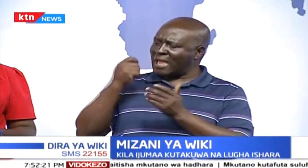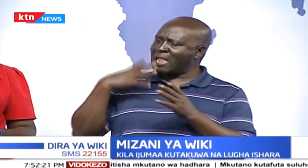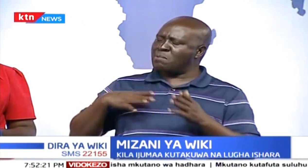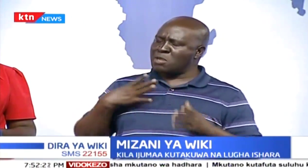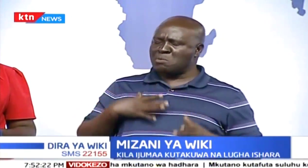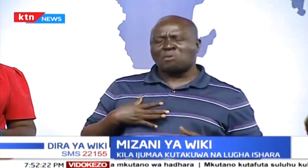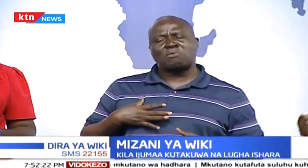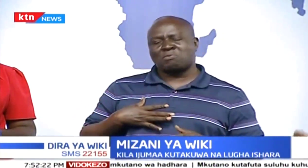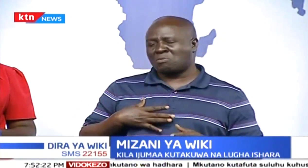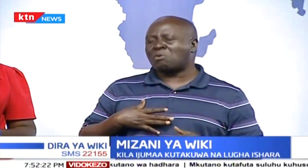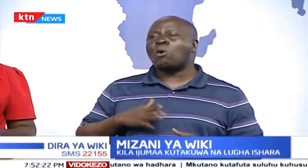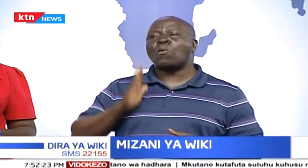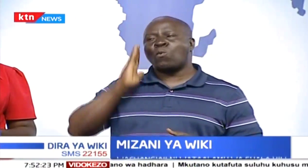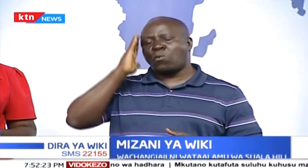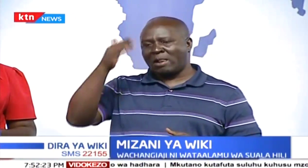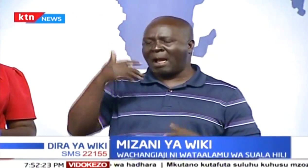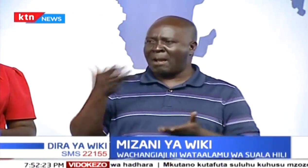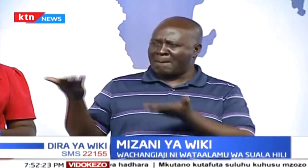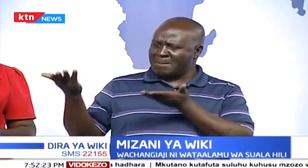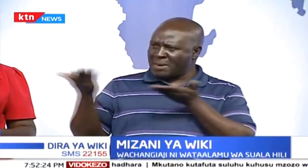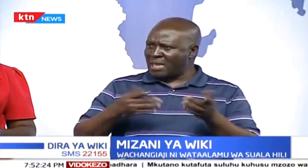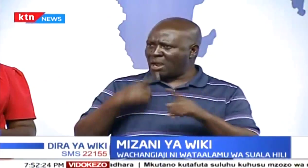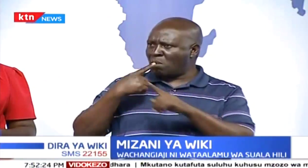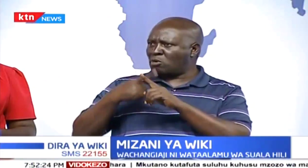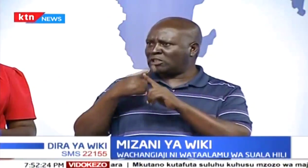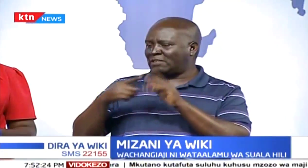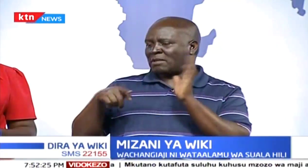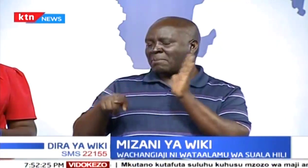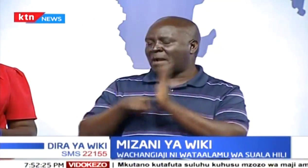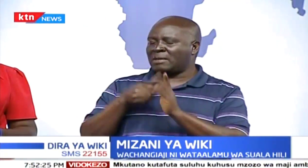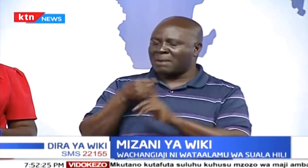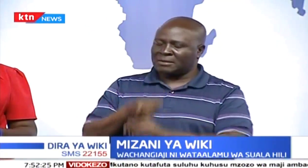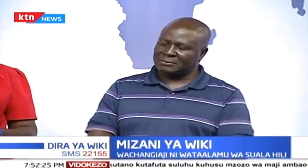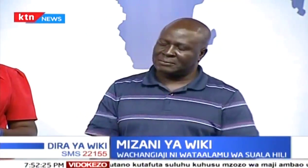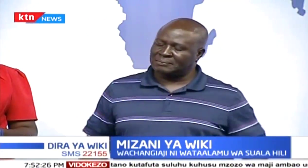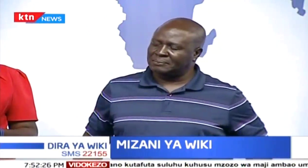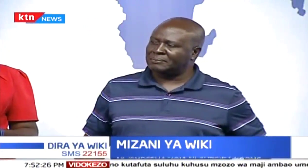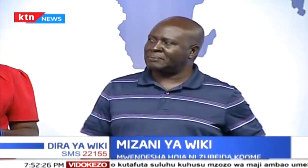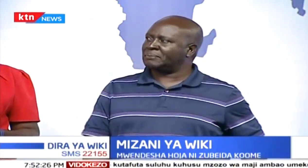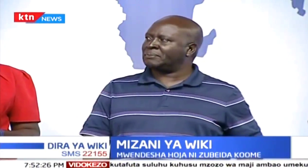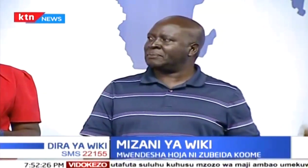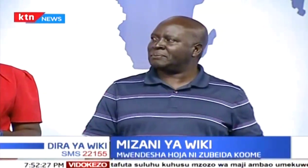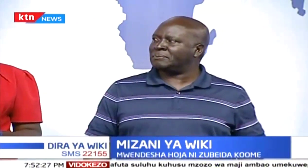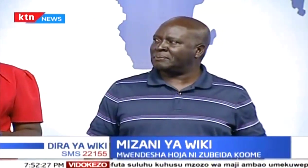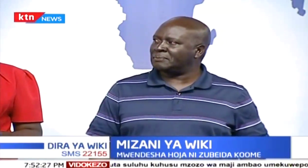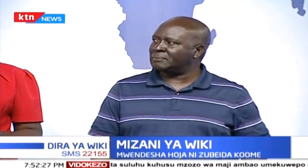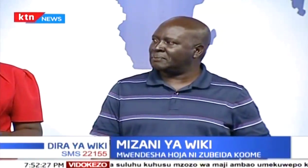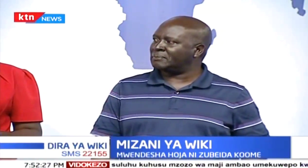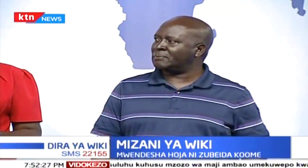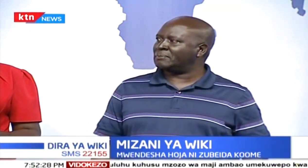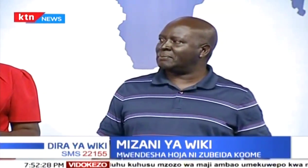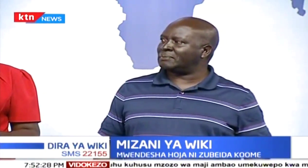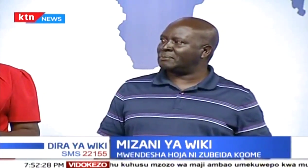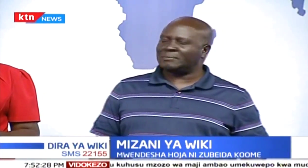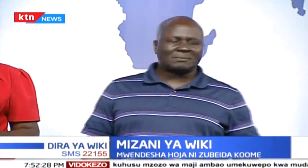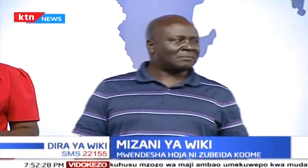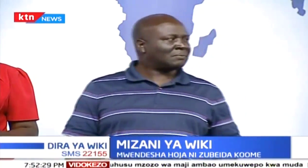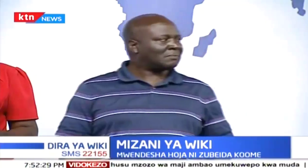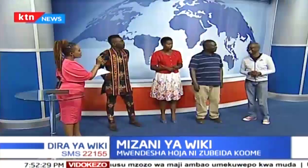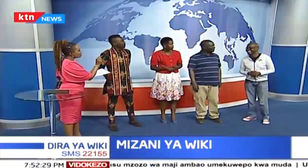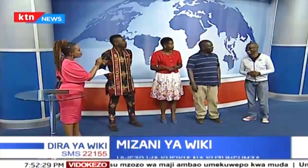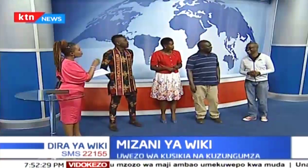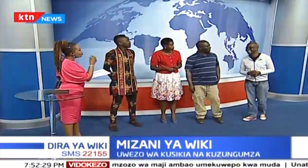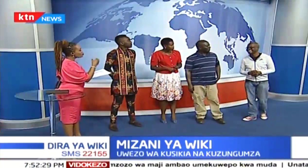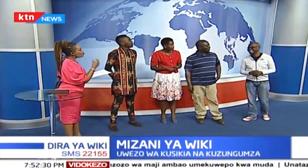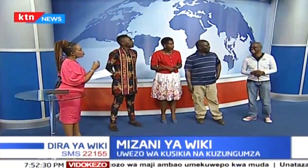yao, na pia luga yao eleweke na hawa watu wengine. Na. itatusaidia kuleta, mabadiliko katika inchia. Kwa binafsu,